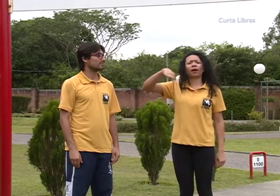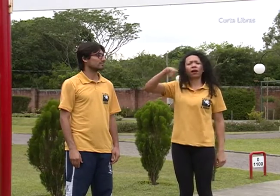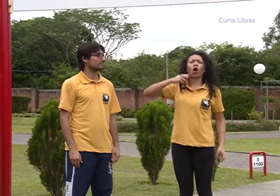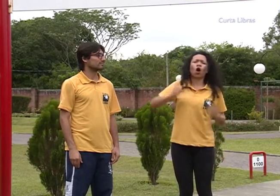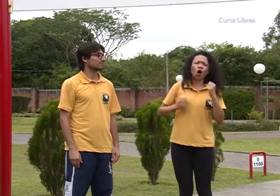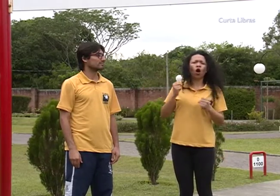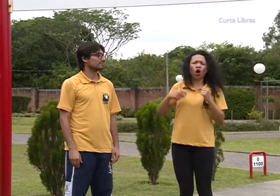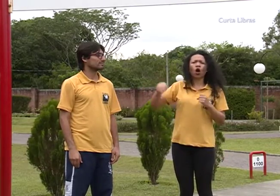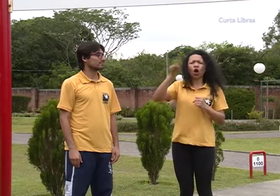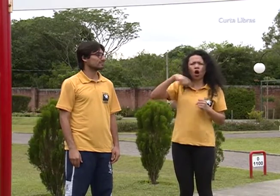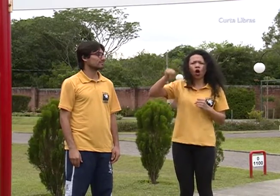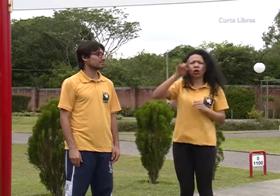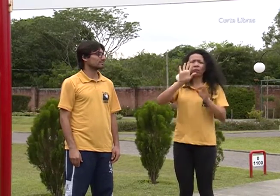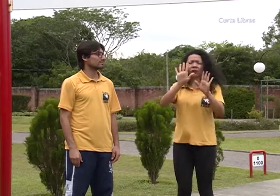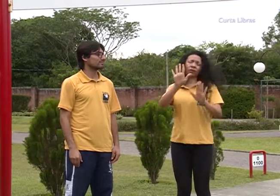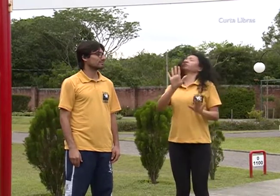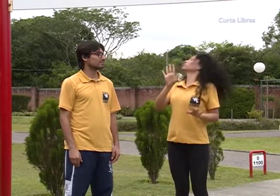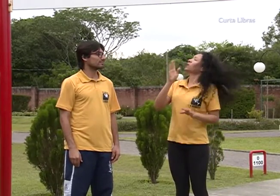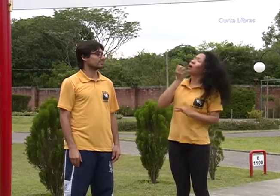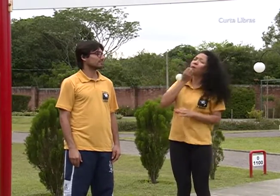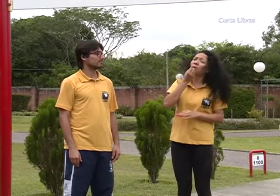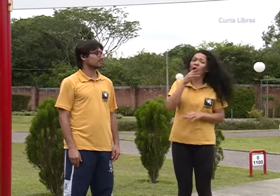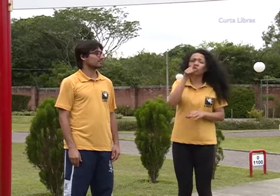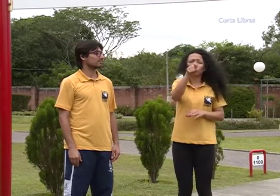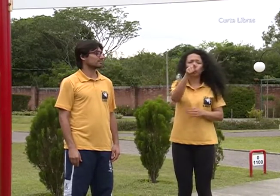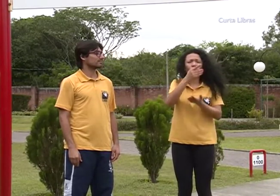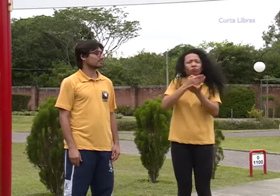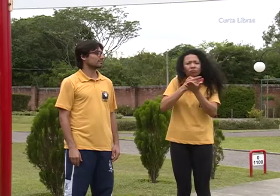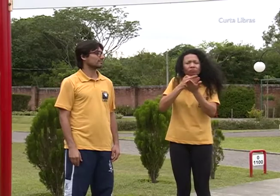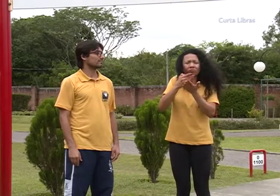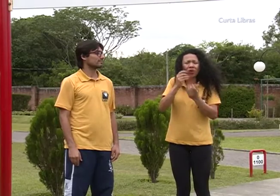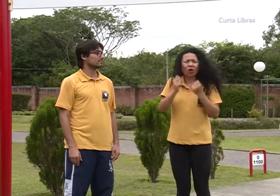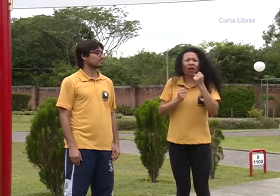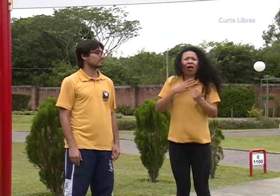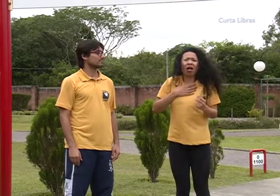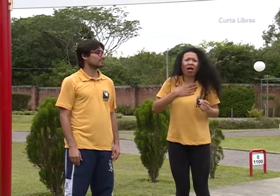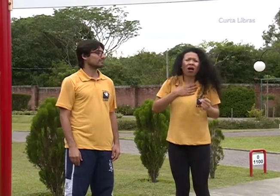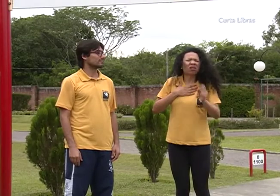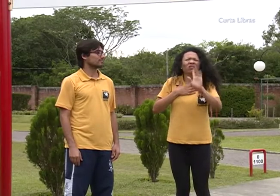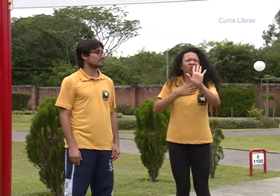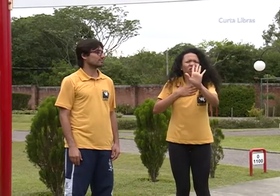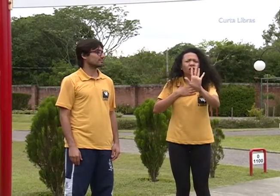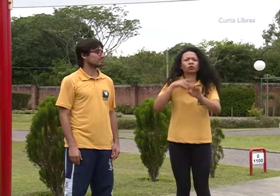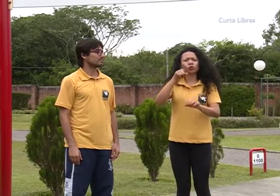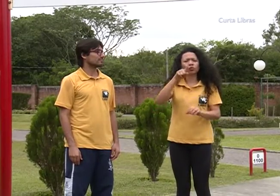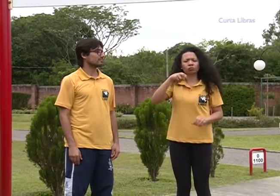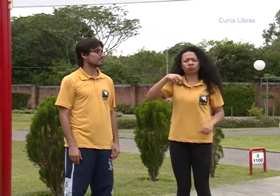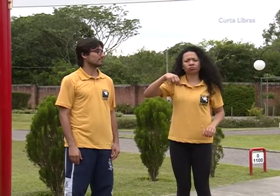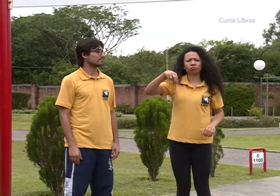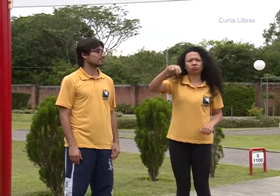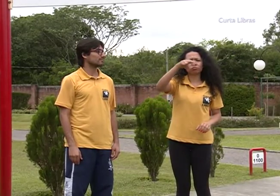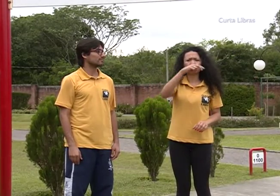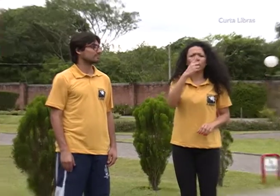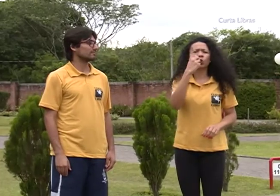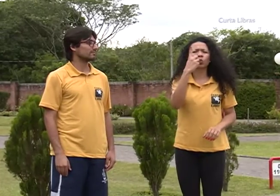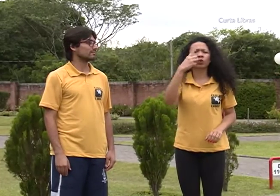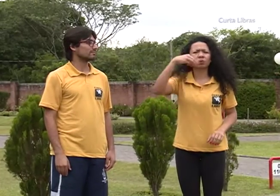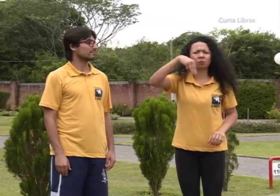caminhada ajuda neste processo. No começo, para você não cansar, pode começar caminhando por um minuto